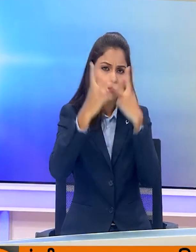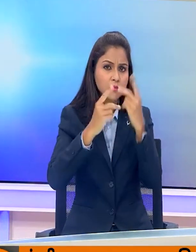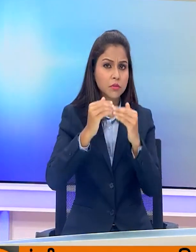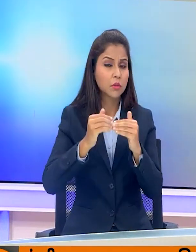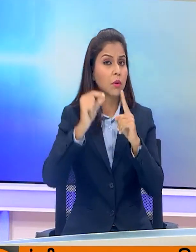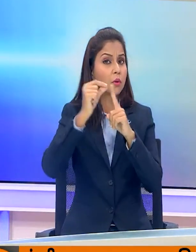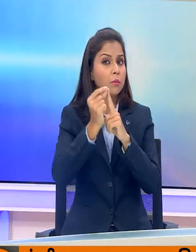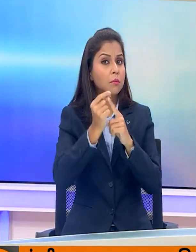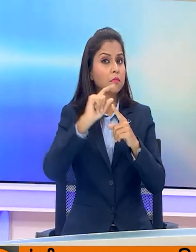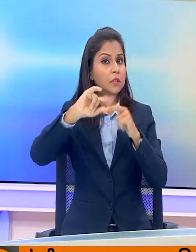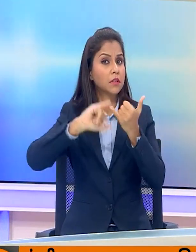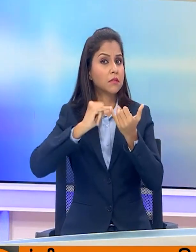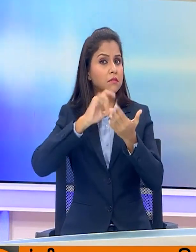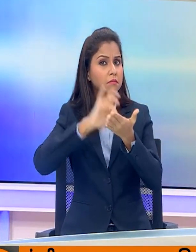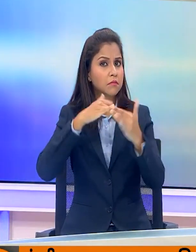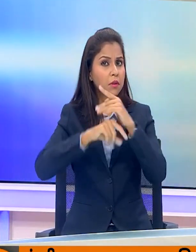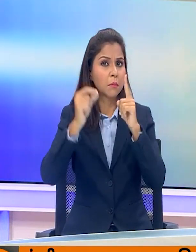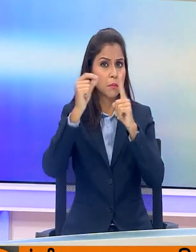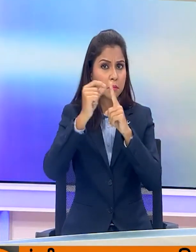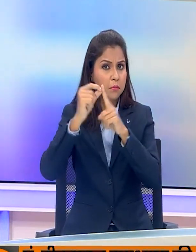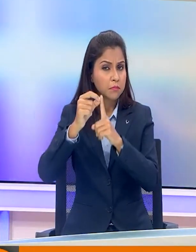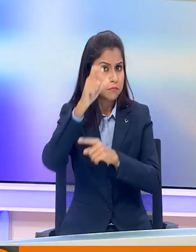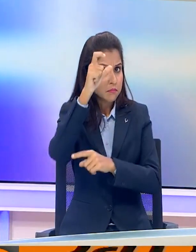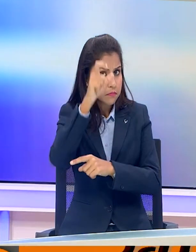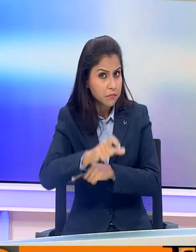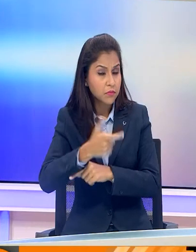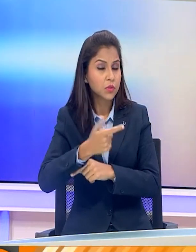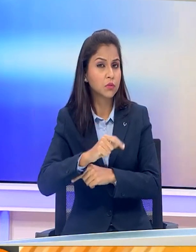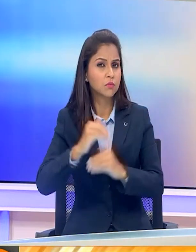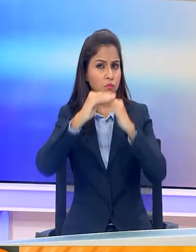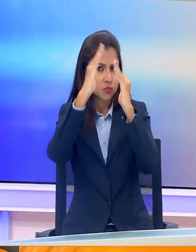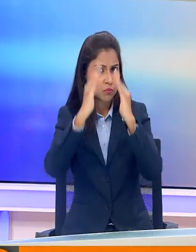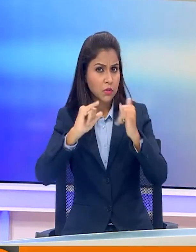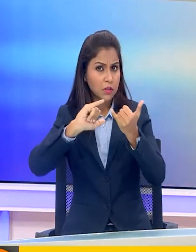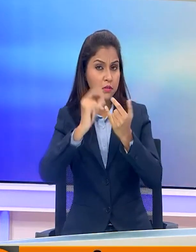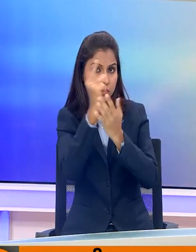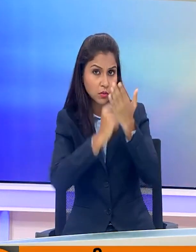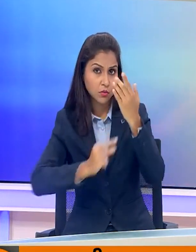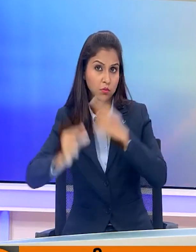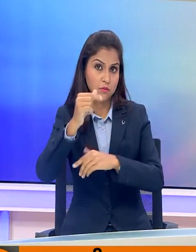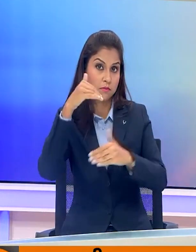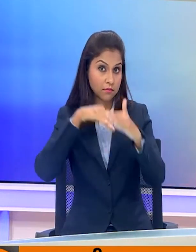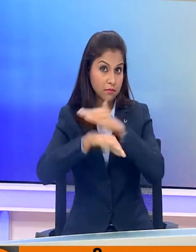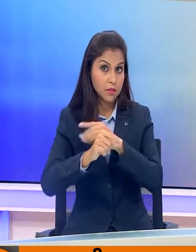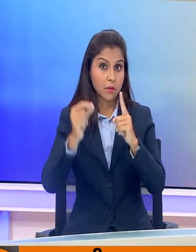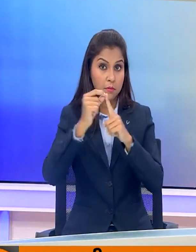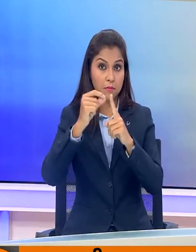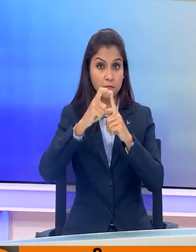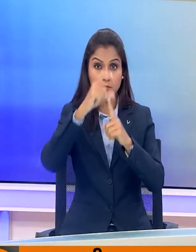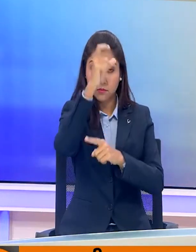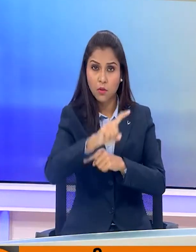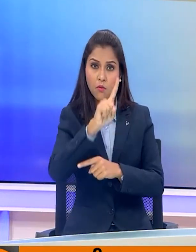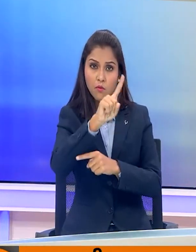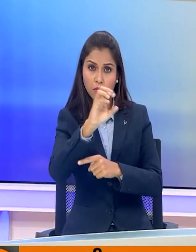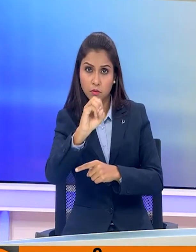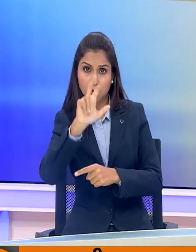उपति जगदीब धनकर सीकर से पंडितीन दयाल उपाध्याई शेखावटी विश्विध्याले में पंडित दीन देयाल उपाध्याई की 108